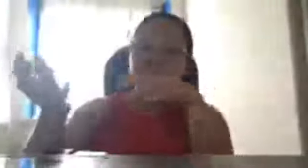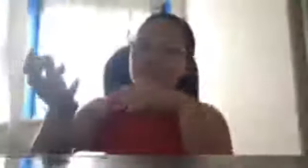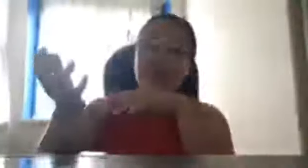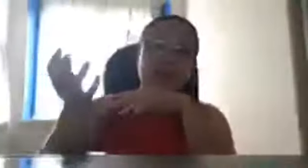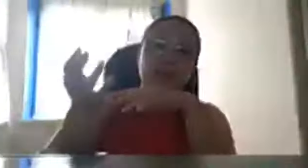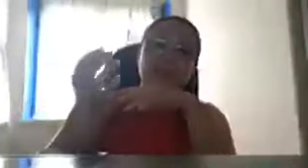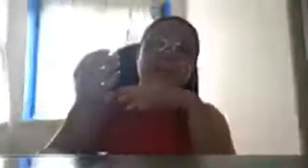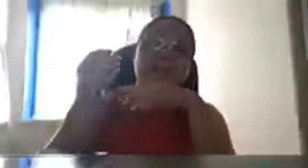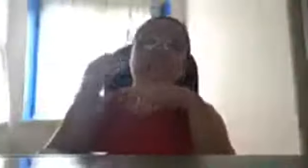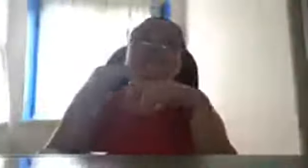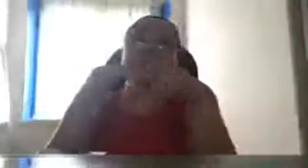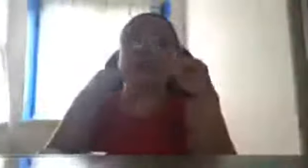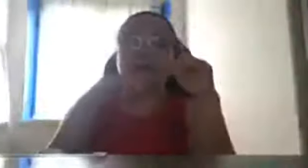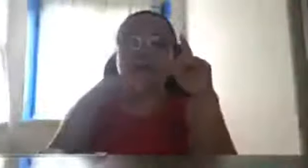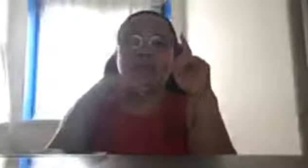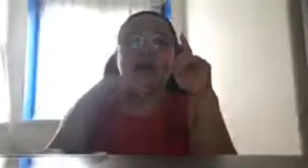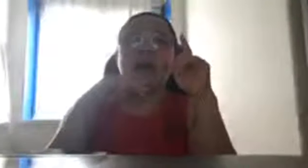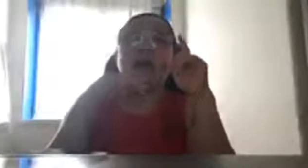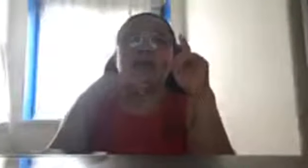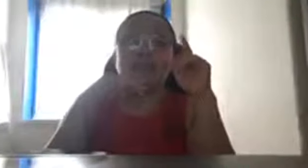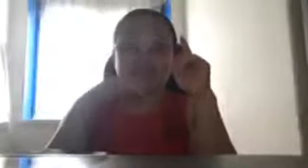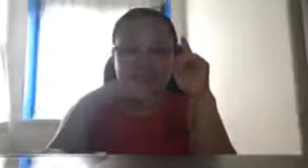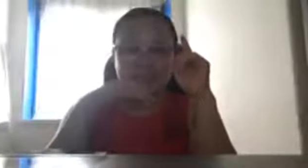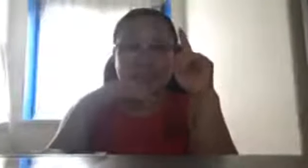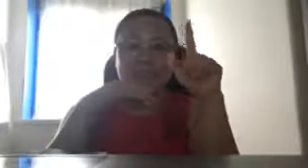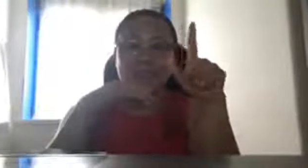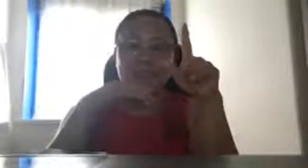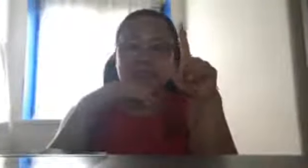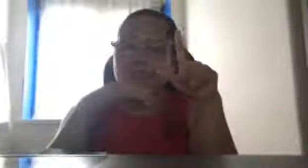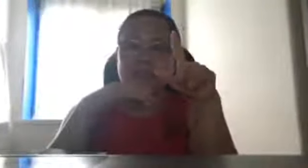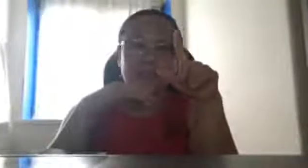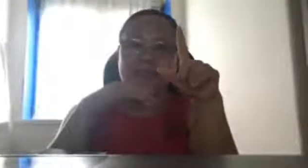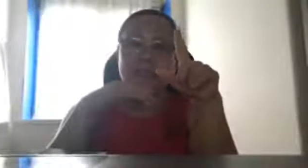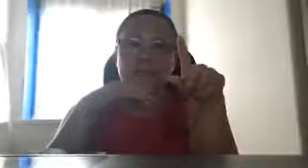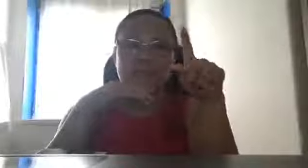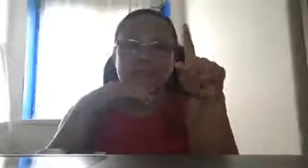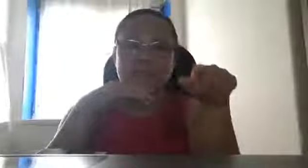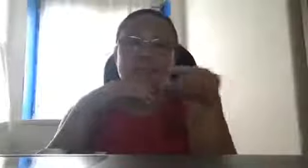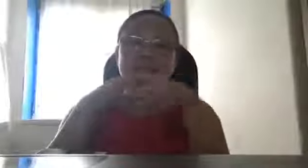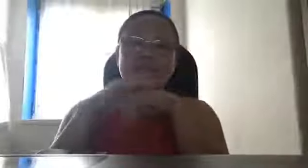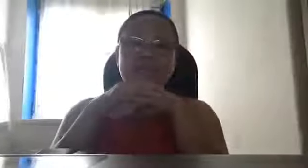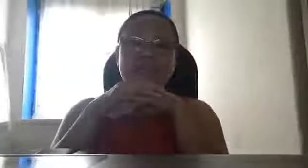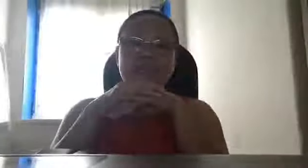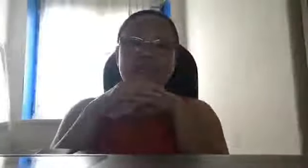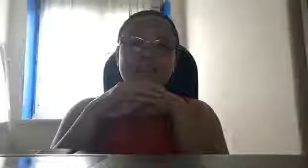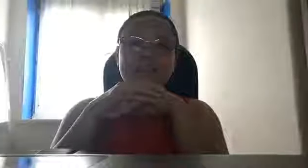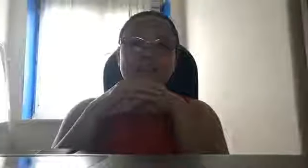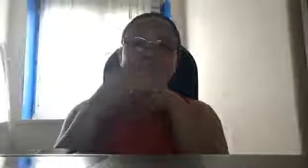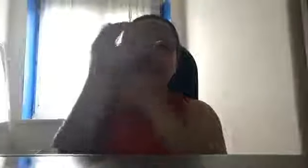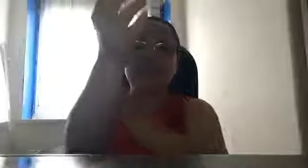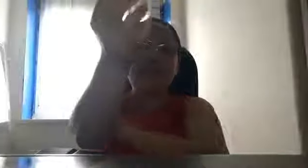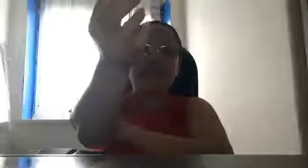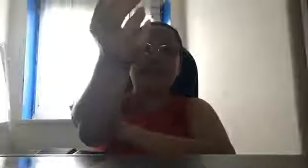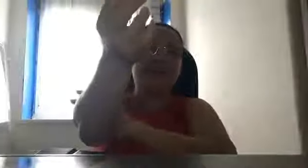nyo lang, at saka, ang intelligent na pagkikipaglaban, hindi ganyan, kaya,